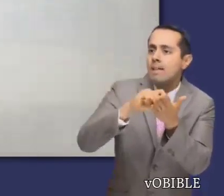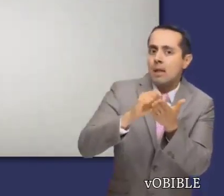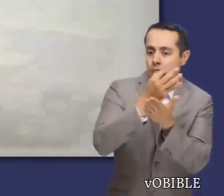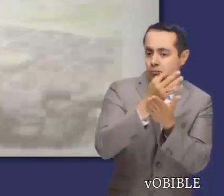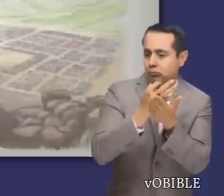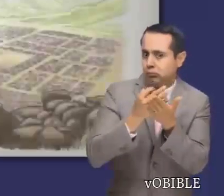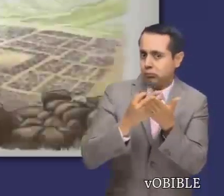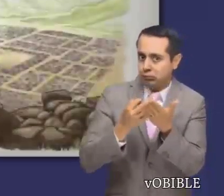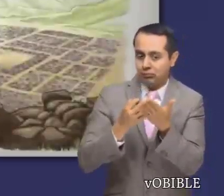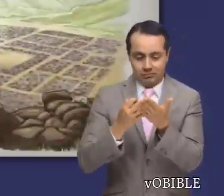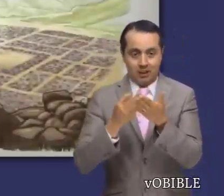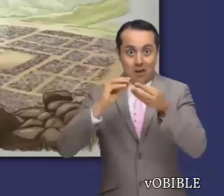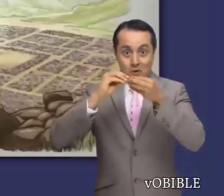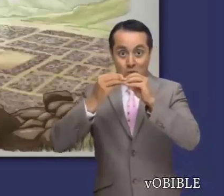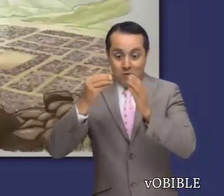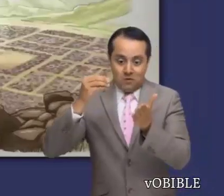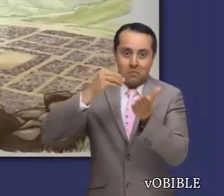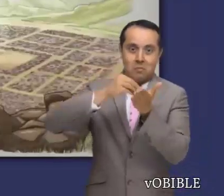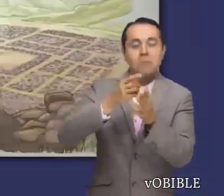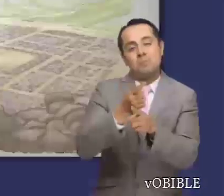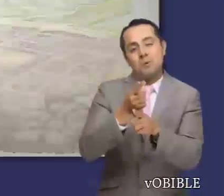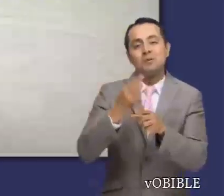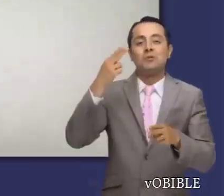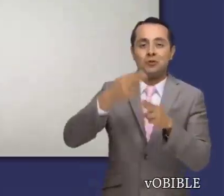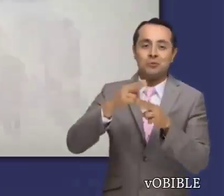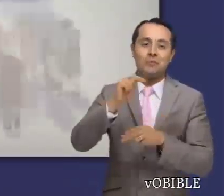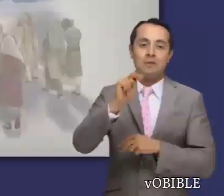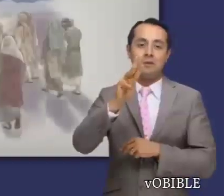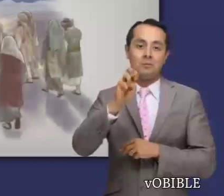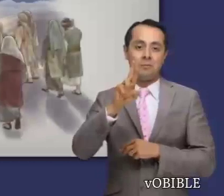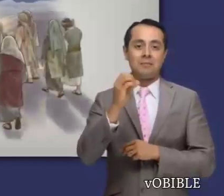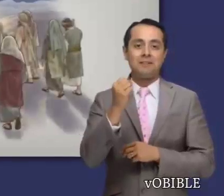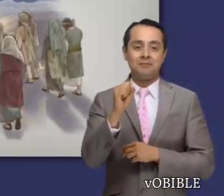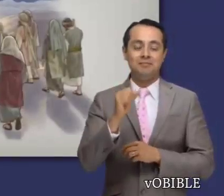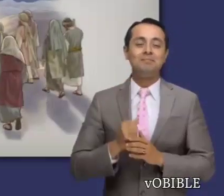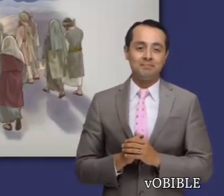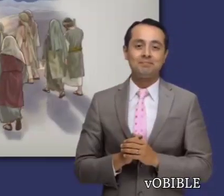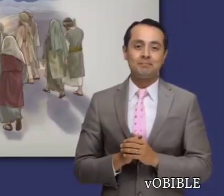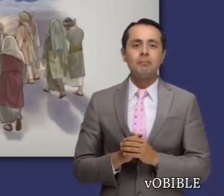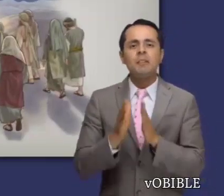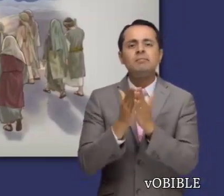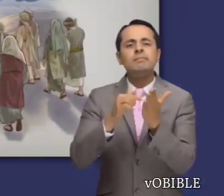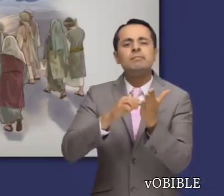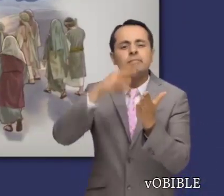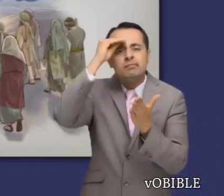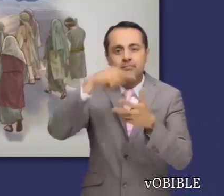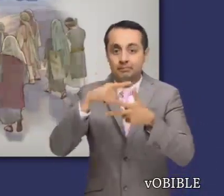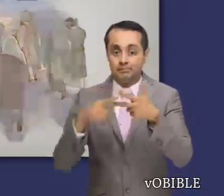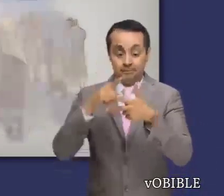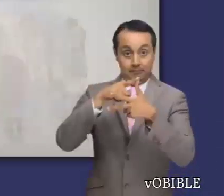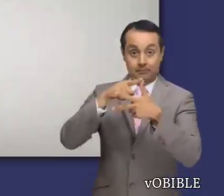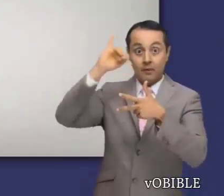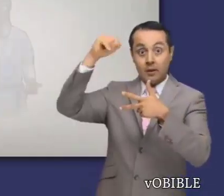monte Sinaí y después en las llanuras de Moab. Este libro destaca la capacidad de Jehová de dirigir a su pueblo.